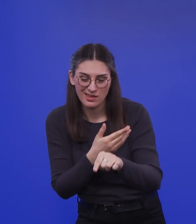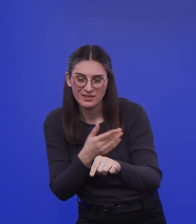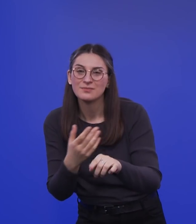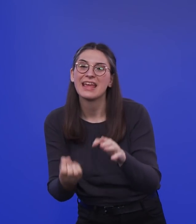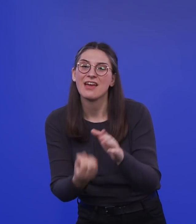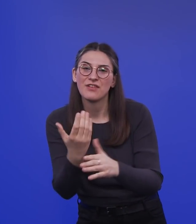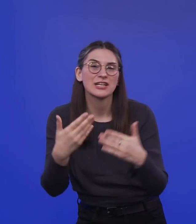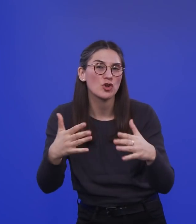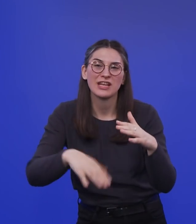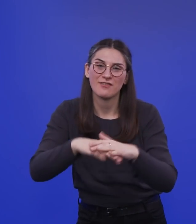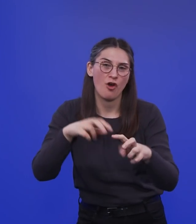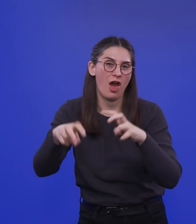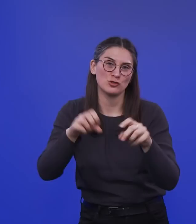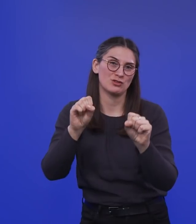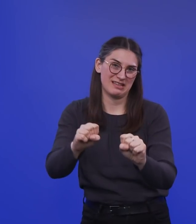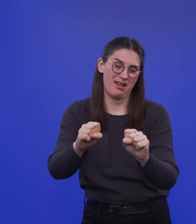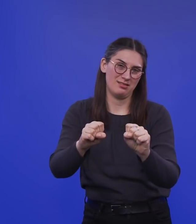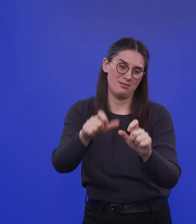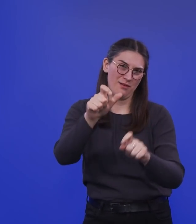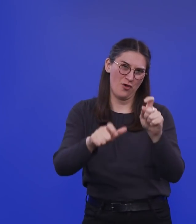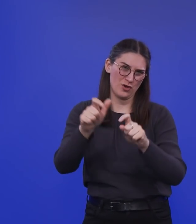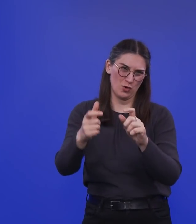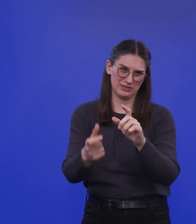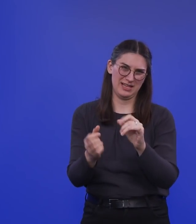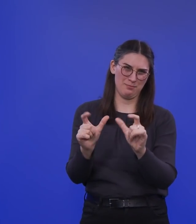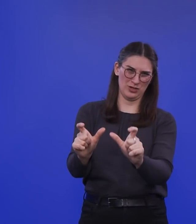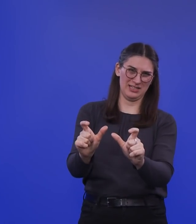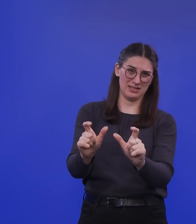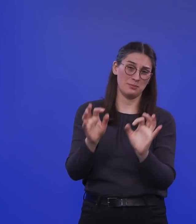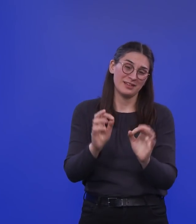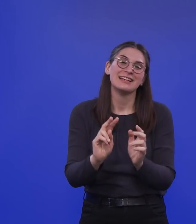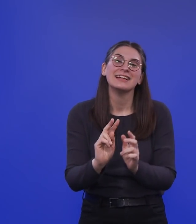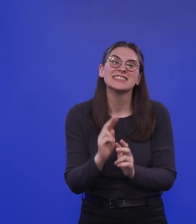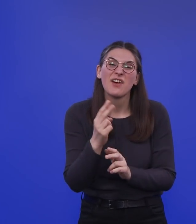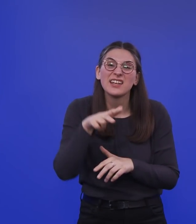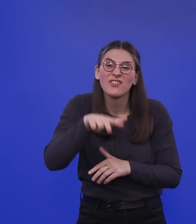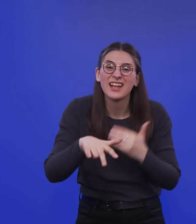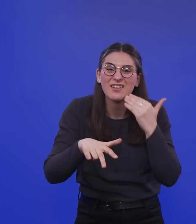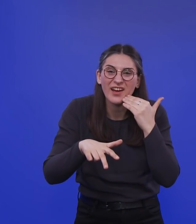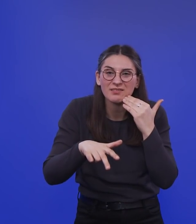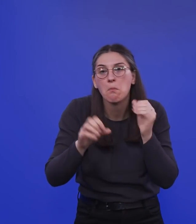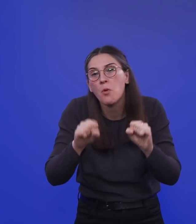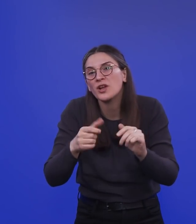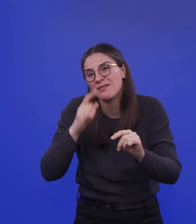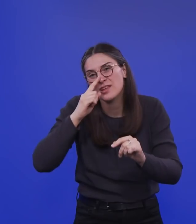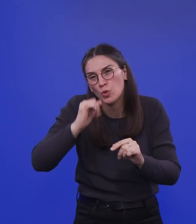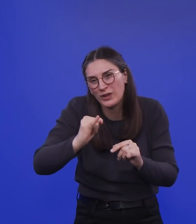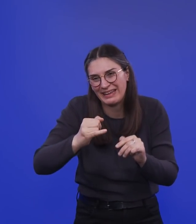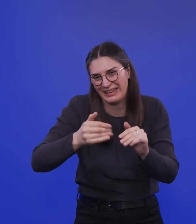Bevölkerungsimmunität. Und das zweite Quartal ist im Zweifel natürlich auch der letzte Monat des zweiten Quartals. Und wir haben eine